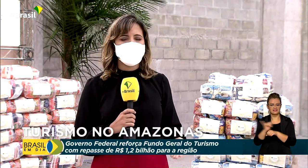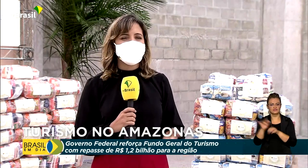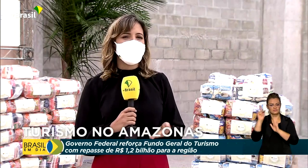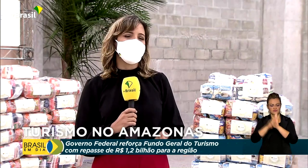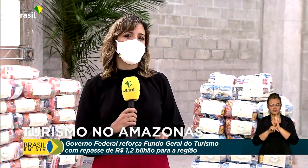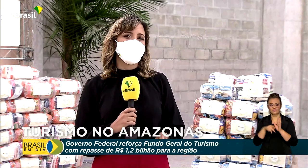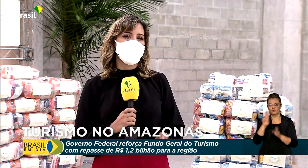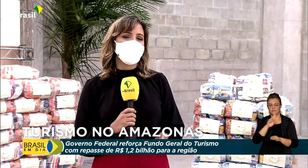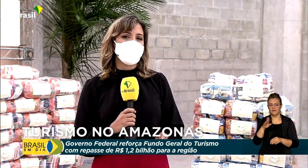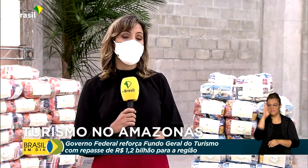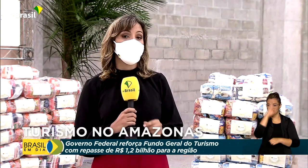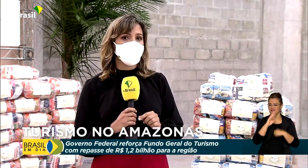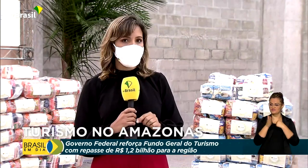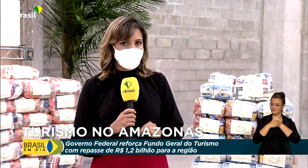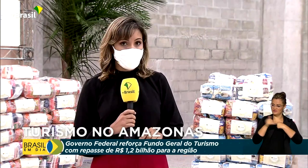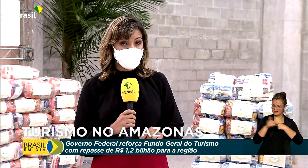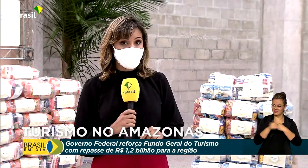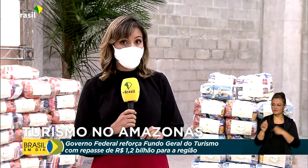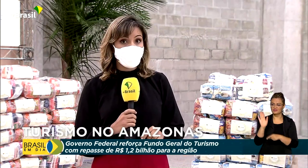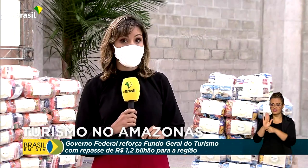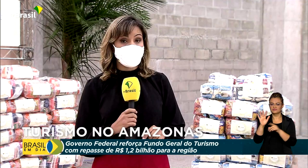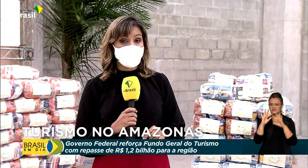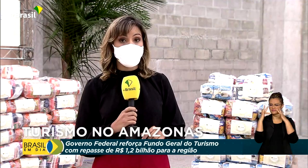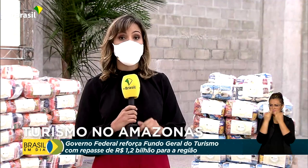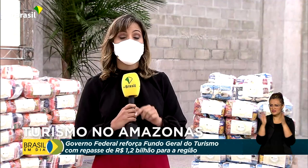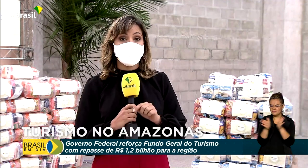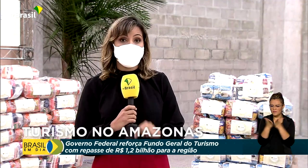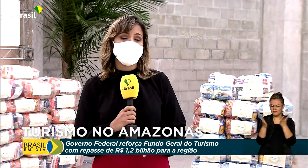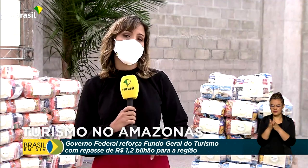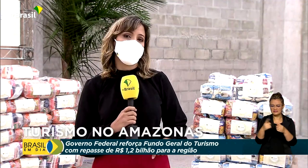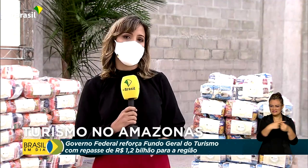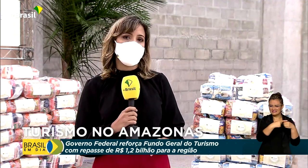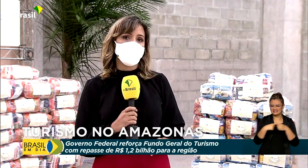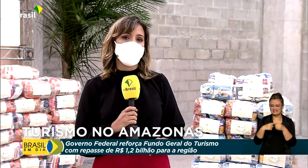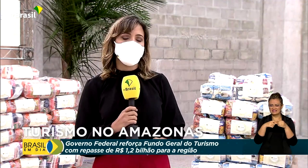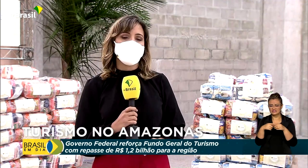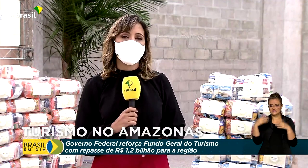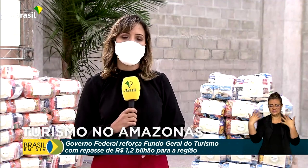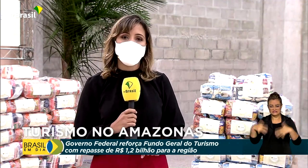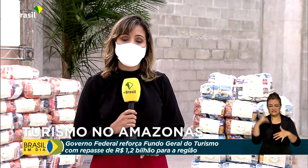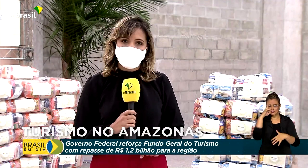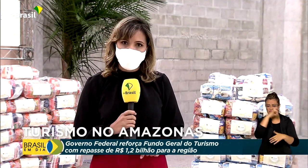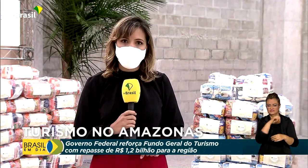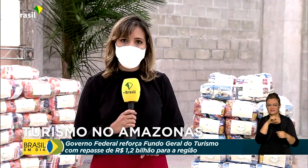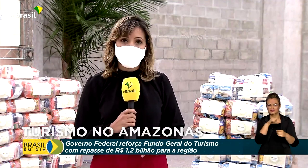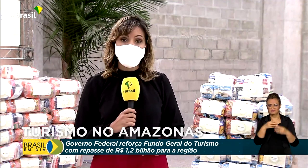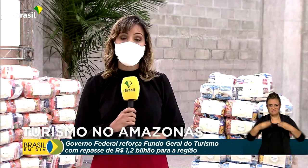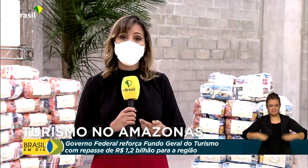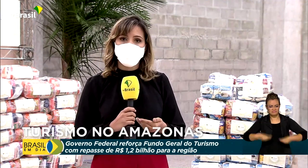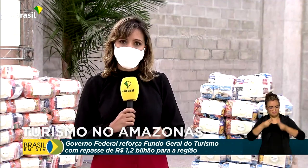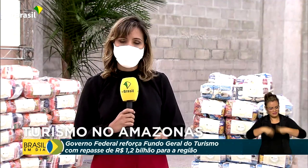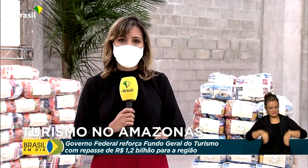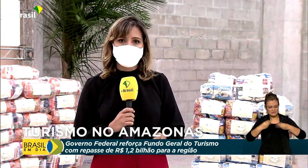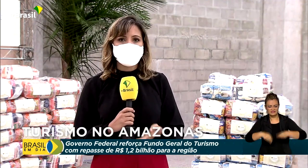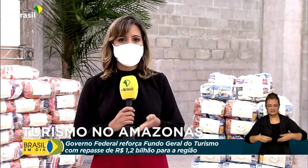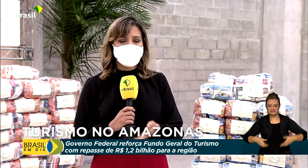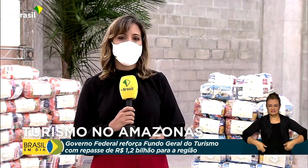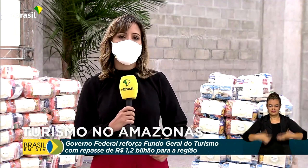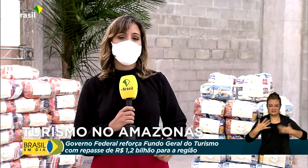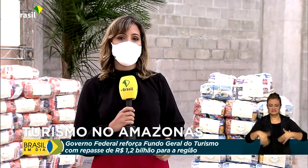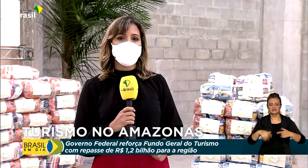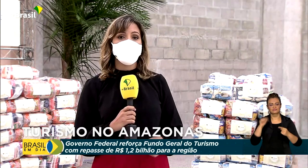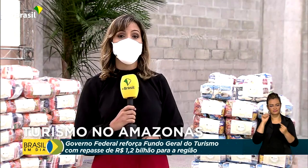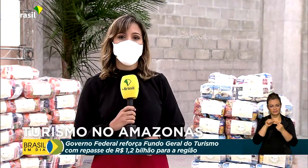Fraterno, que atende famílias vulneráveis nos municípios mais afetados pelos efeitos econômicos e sociais